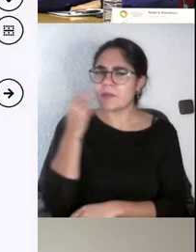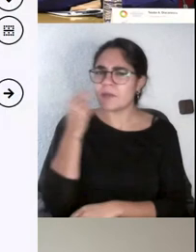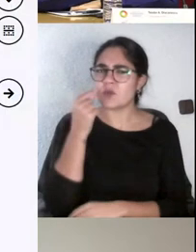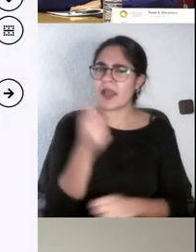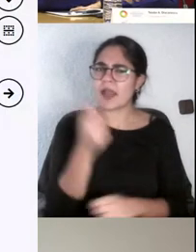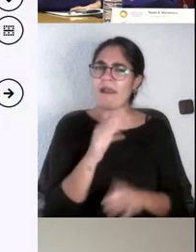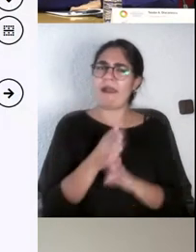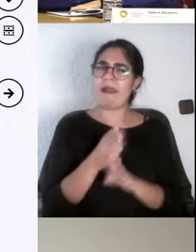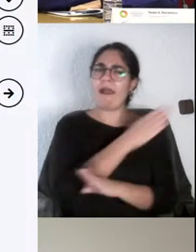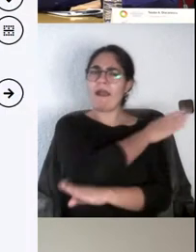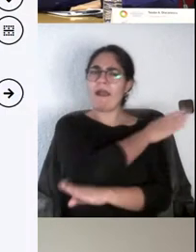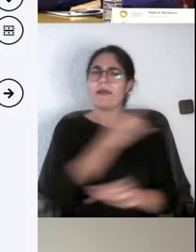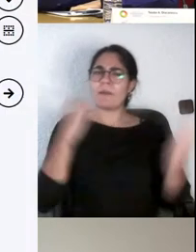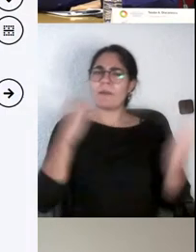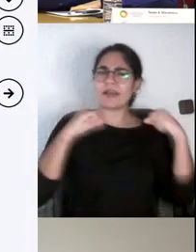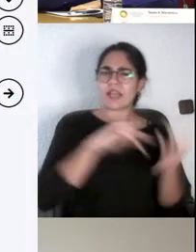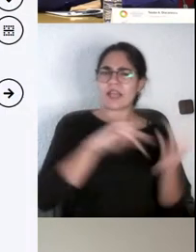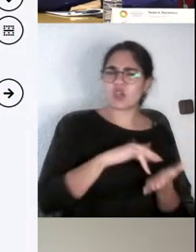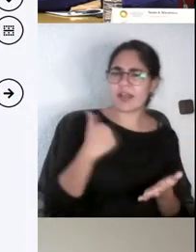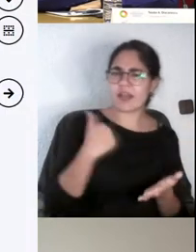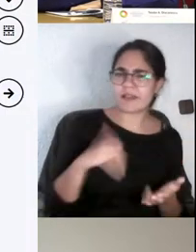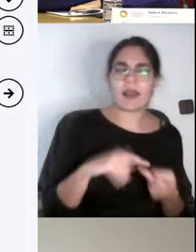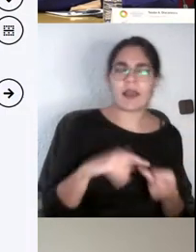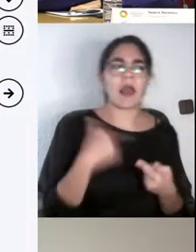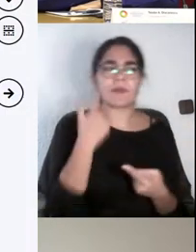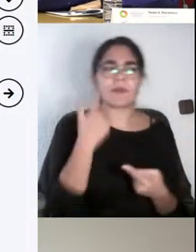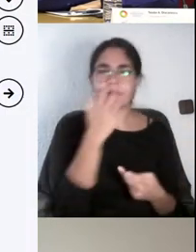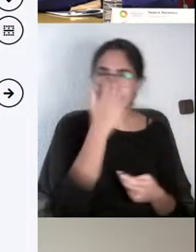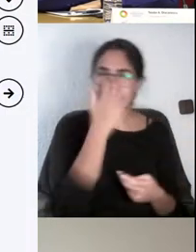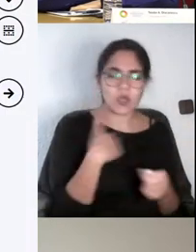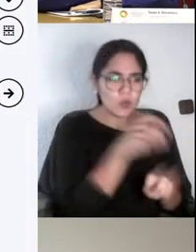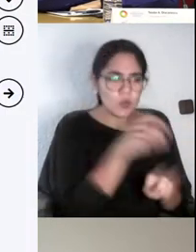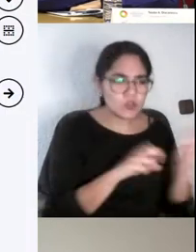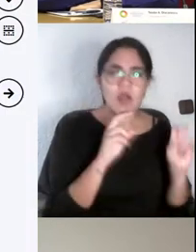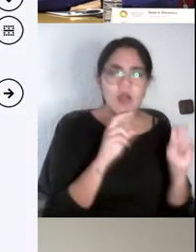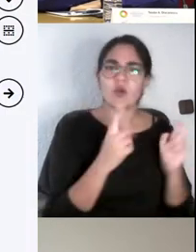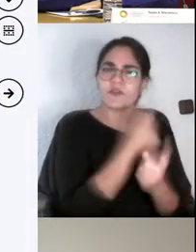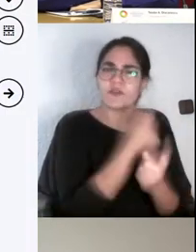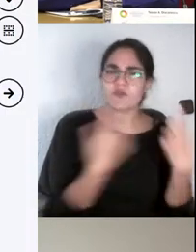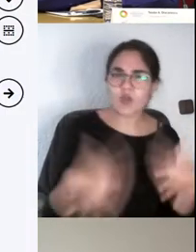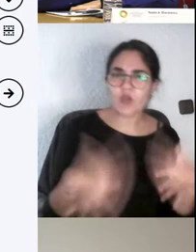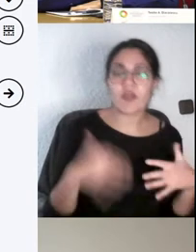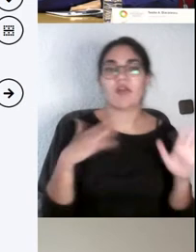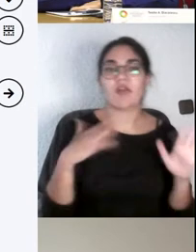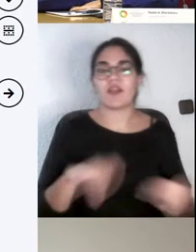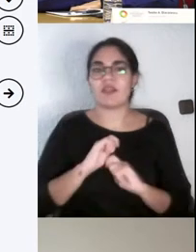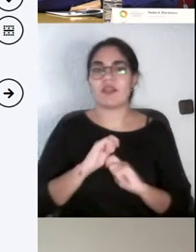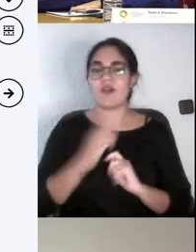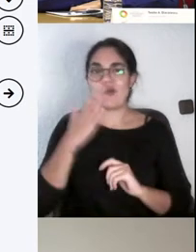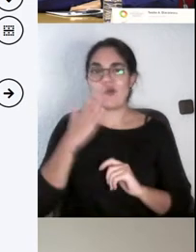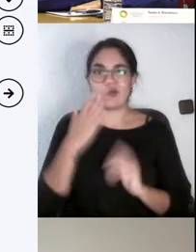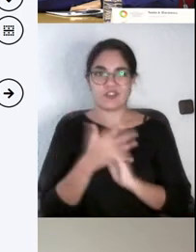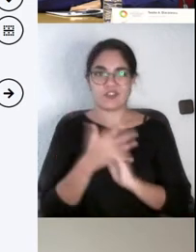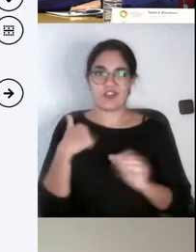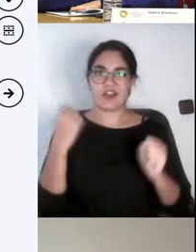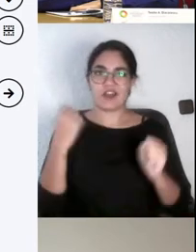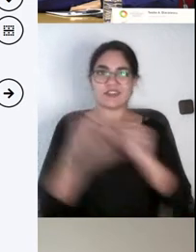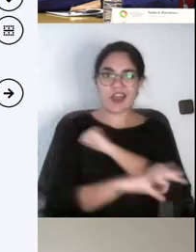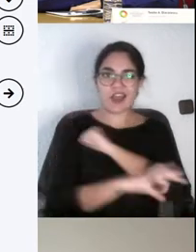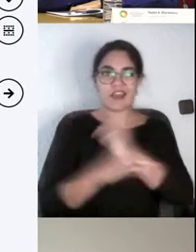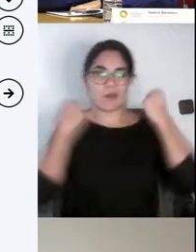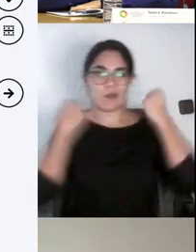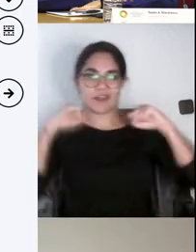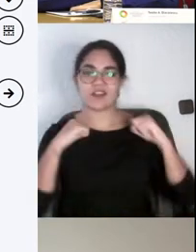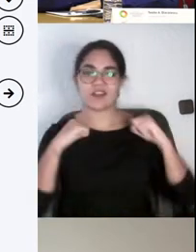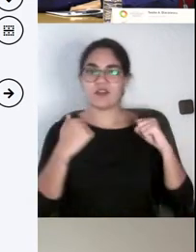dónde me he tropezado y demás, porque me siento orgulloso de ello. Y al final yo creo que justamente ese sentimiento